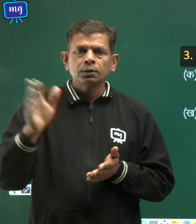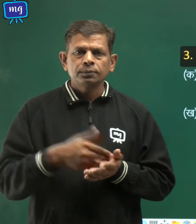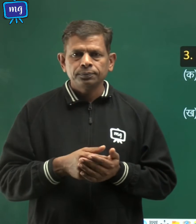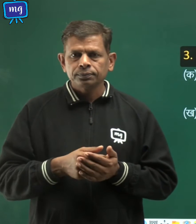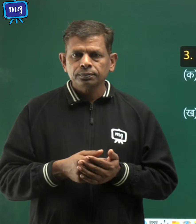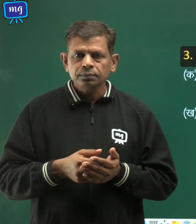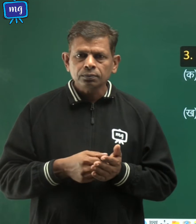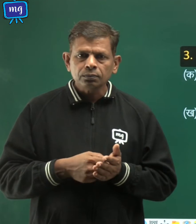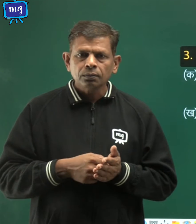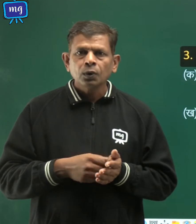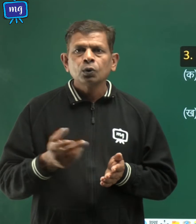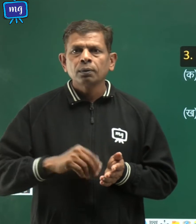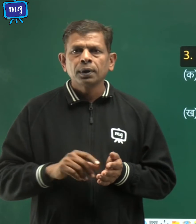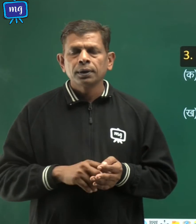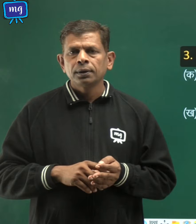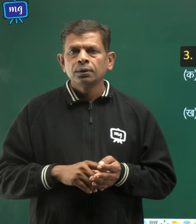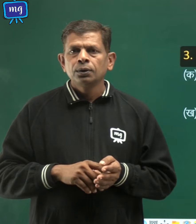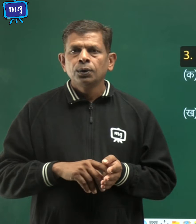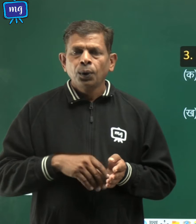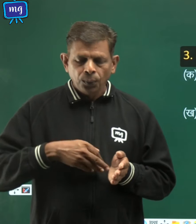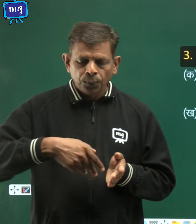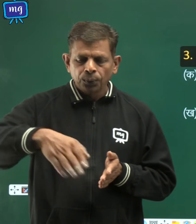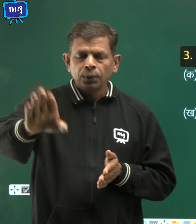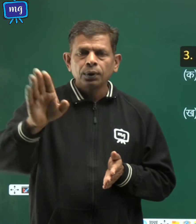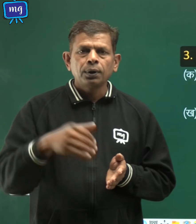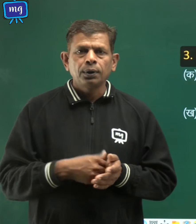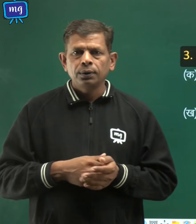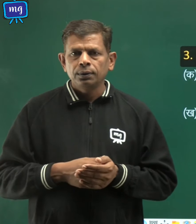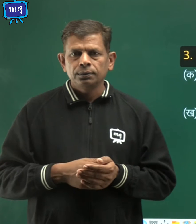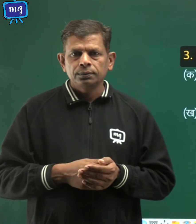तो हम यहां लिखेंगे कतिशील